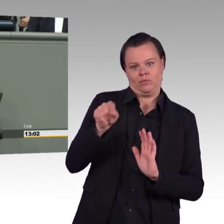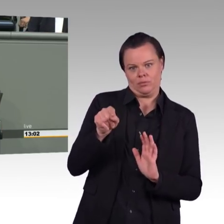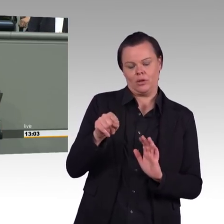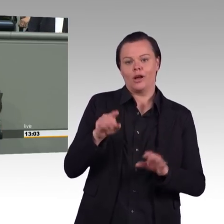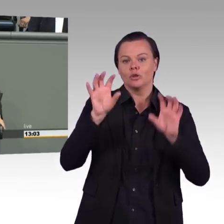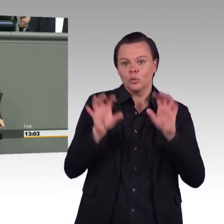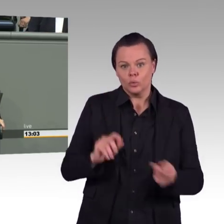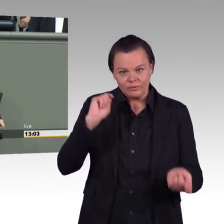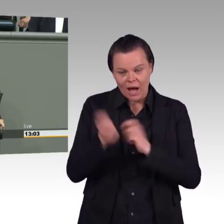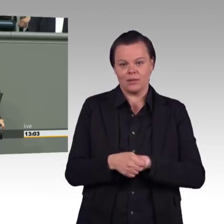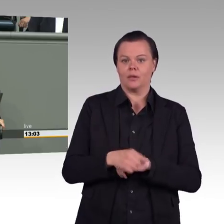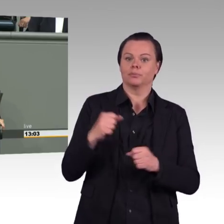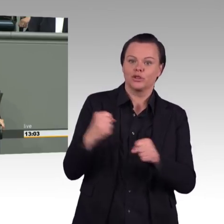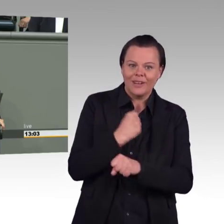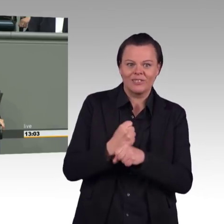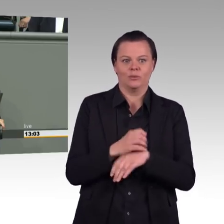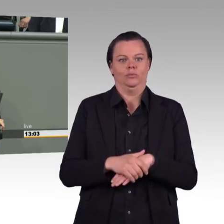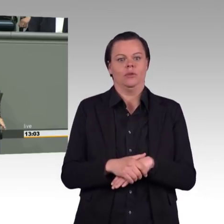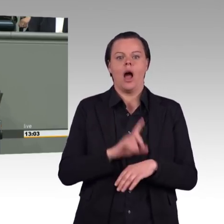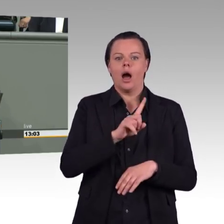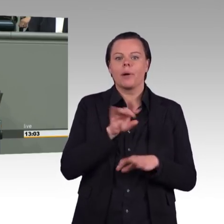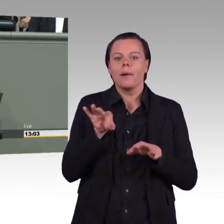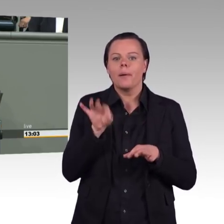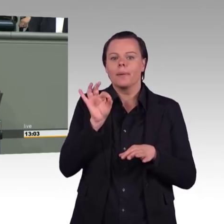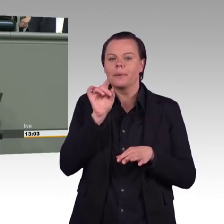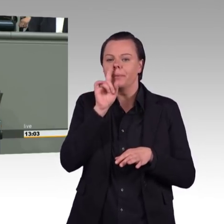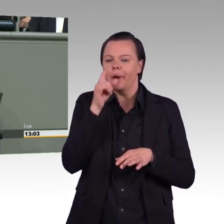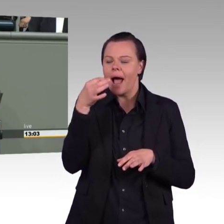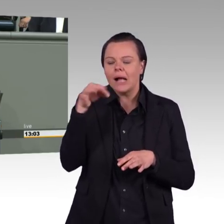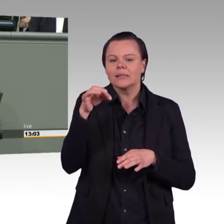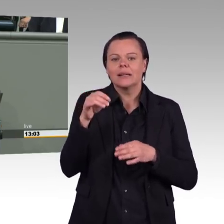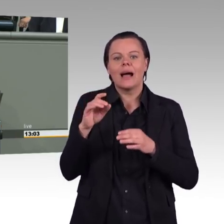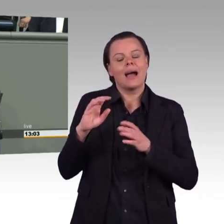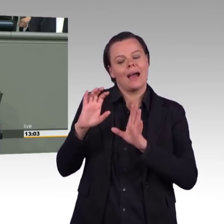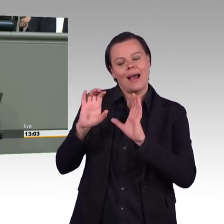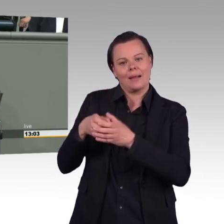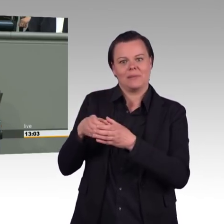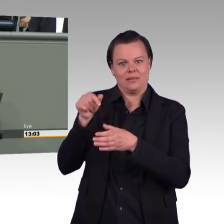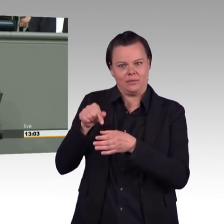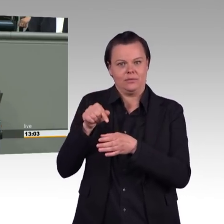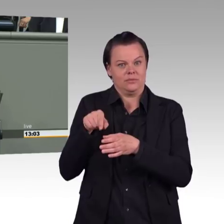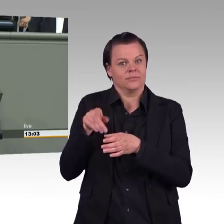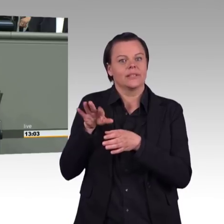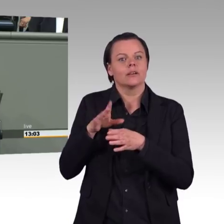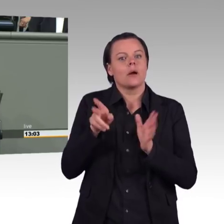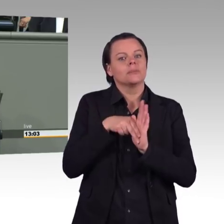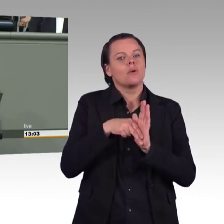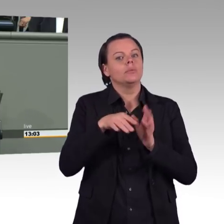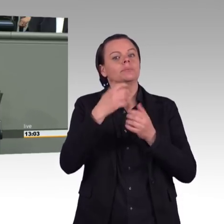diesen Strukturwandel ganzheitlich betrachten und Sie nur, und Sie nur einen Bestandteil herauslösen,